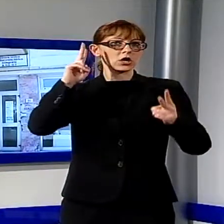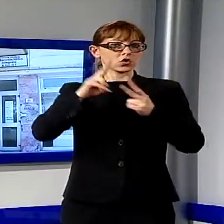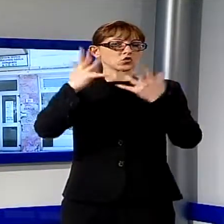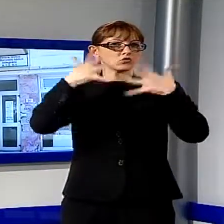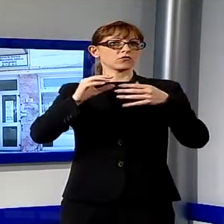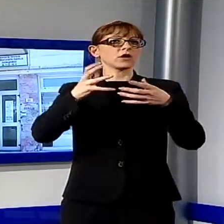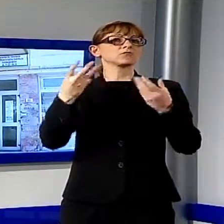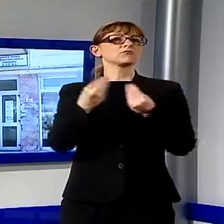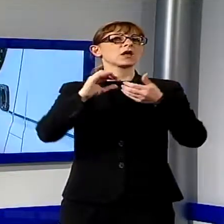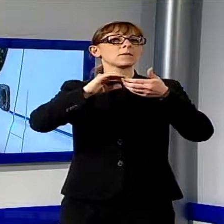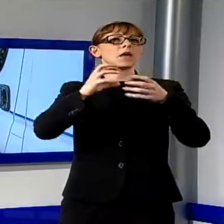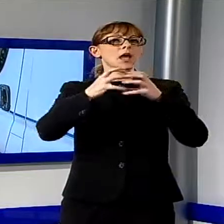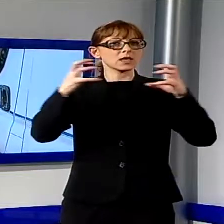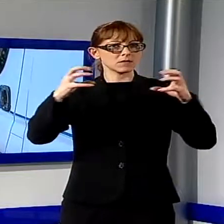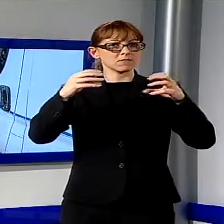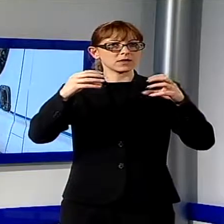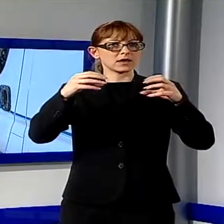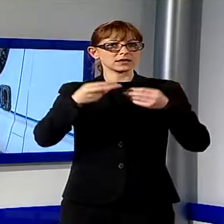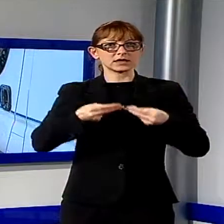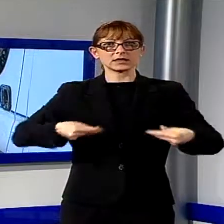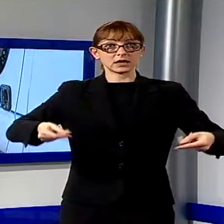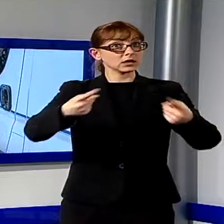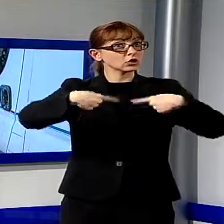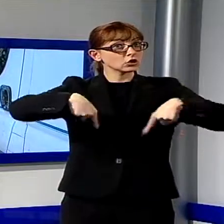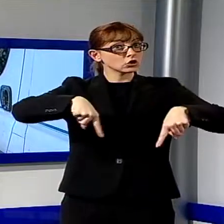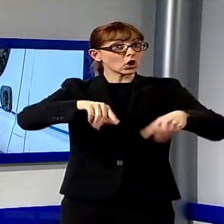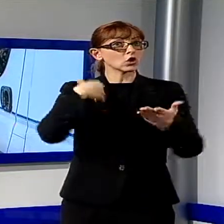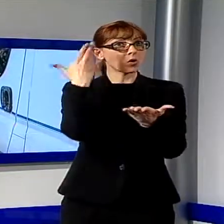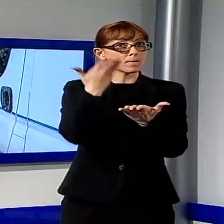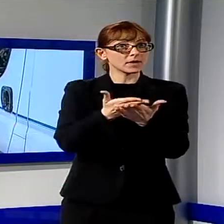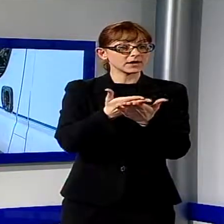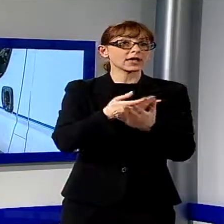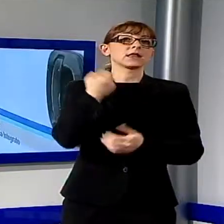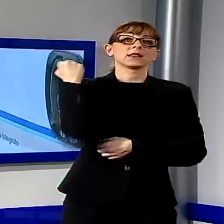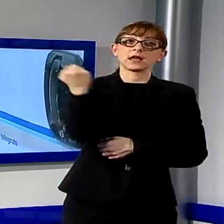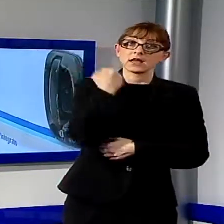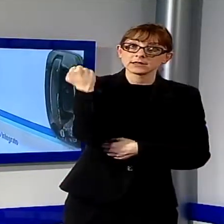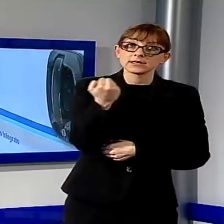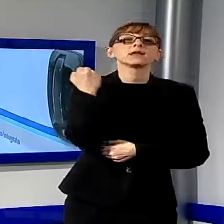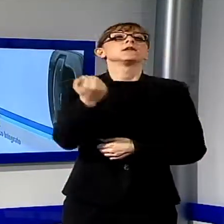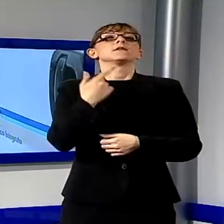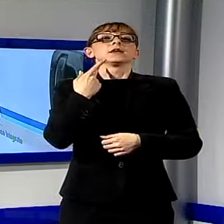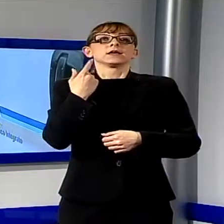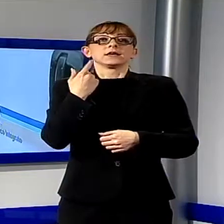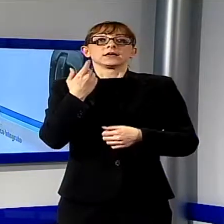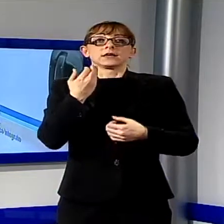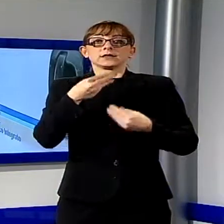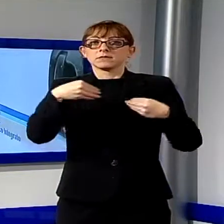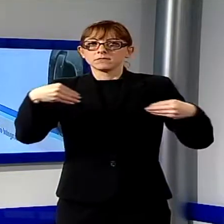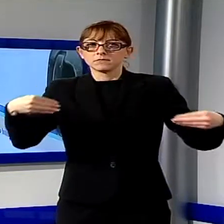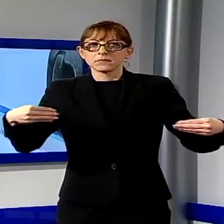territorio proprio per presentare il programma di beni e servizi e degli appalti delle opere per il prossimo triennio.